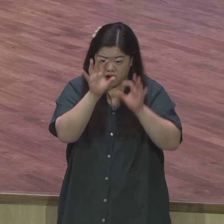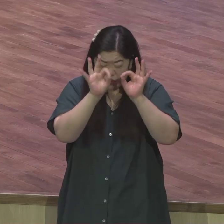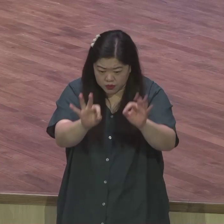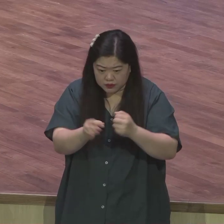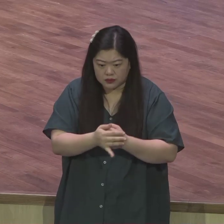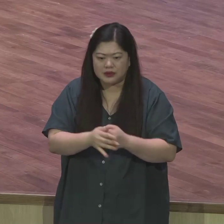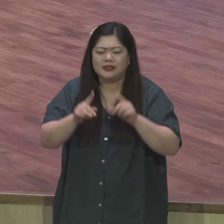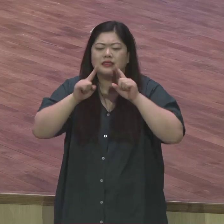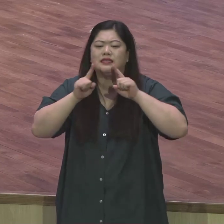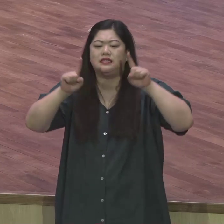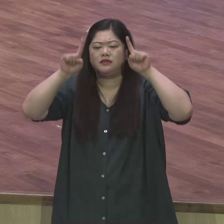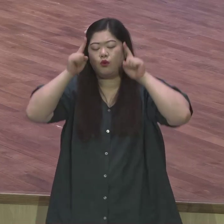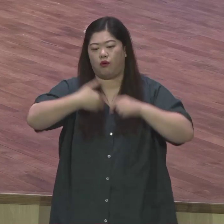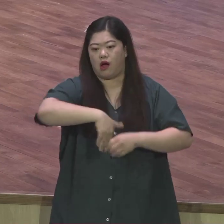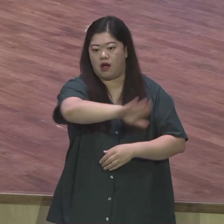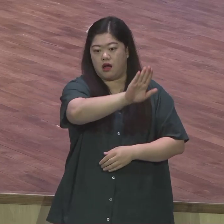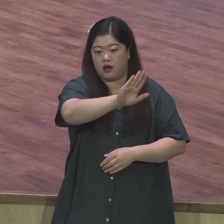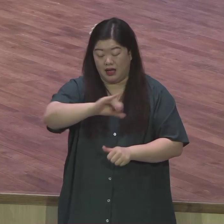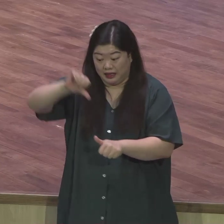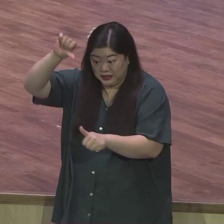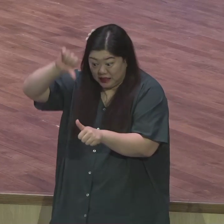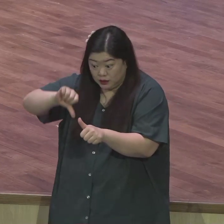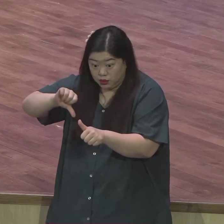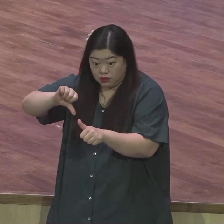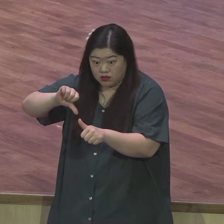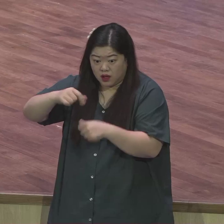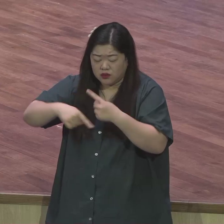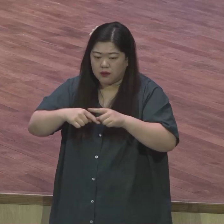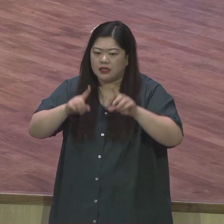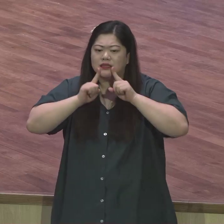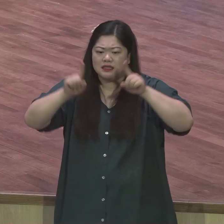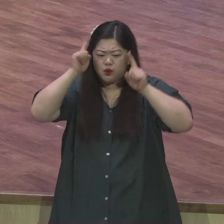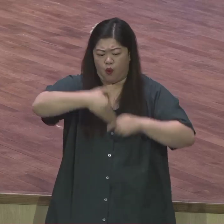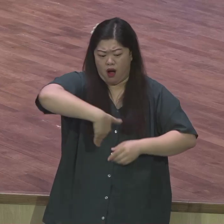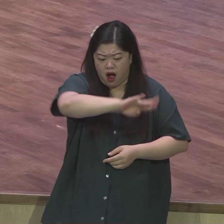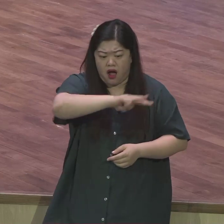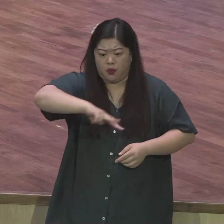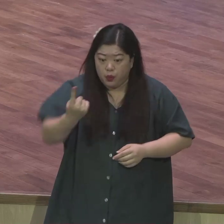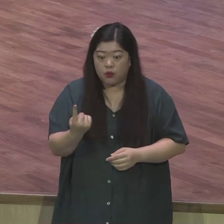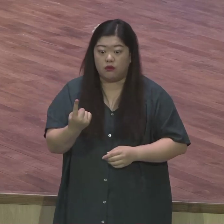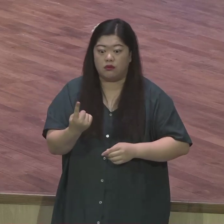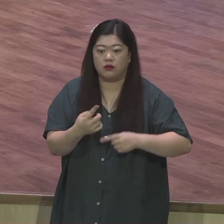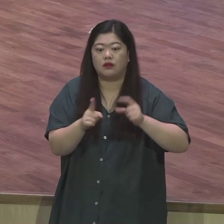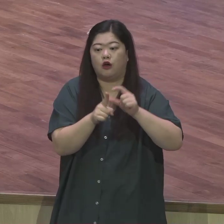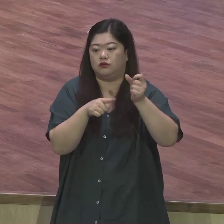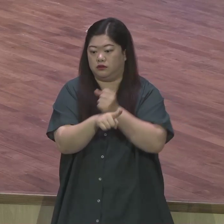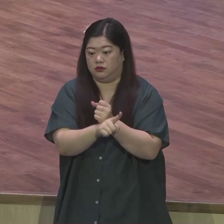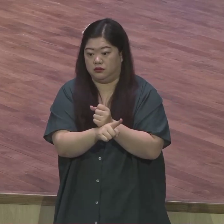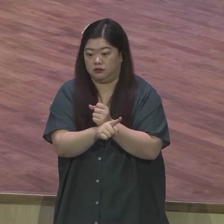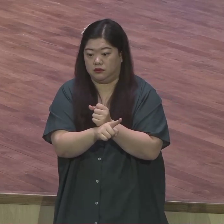이 저주라는 말은 지옥형벌 음부의 심판이라는 뜻이에요 물론 바울이 무슨 그리스도에